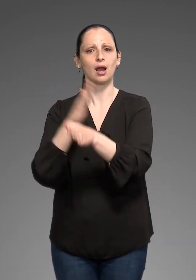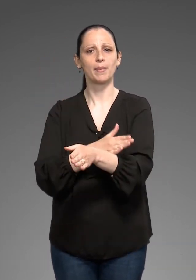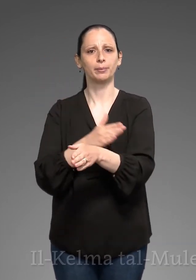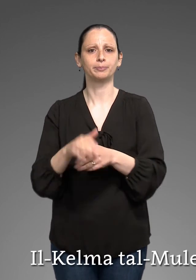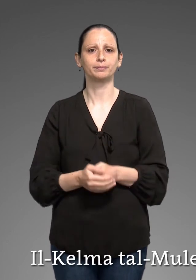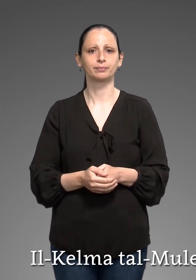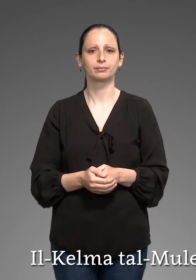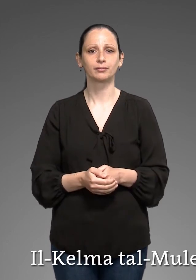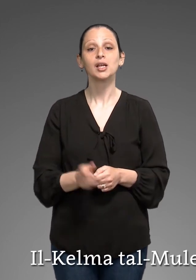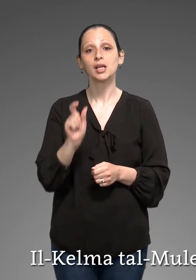Il-kama ta'n mulaj